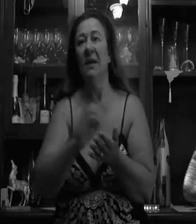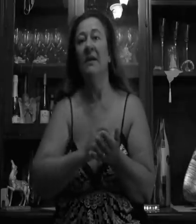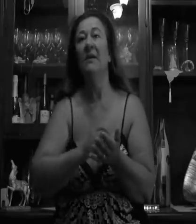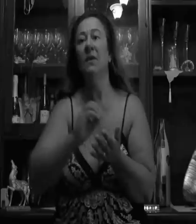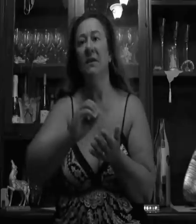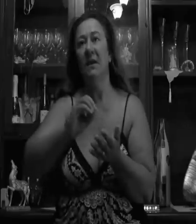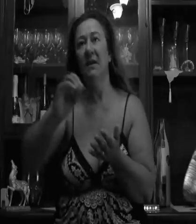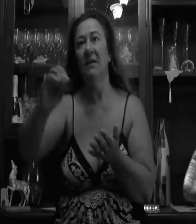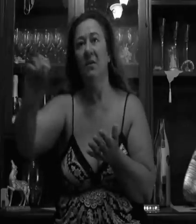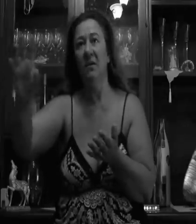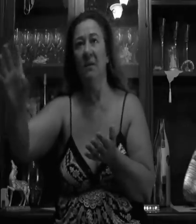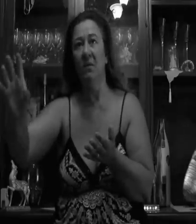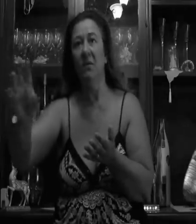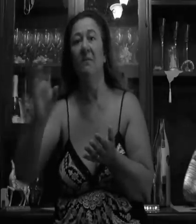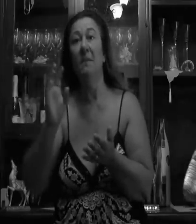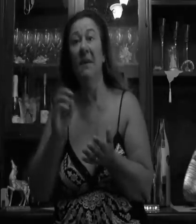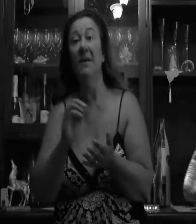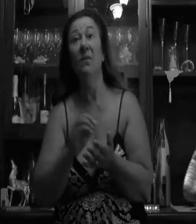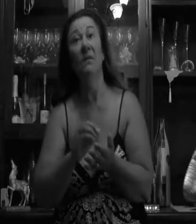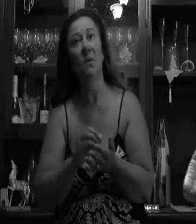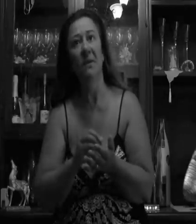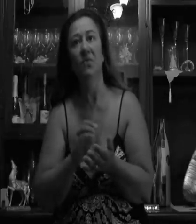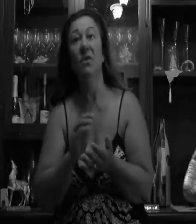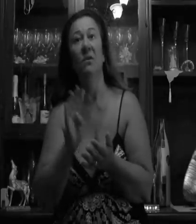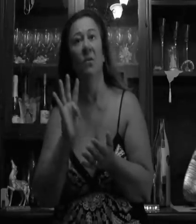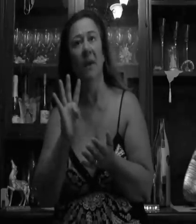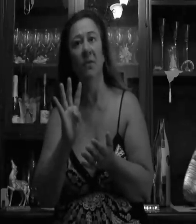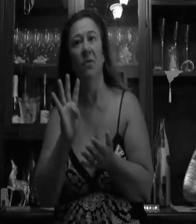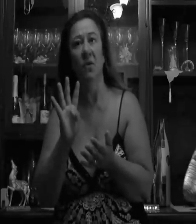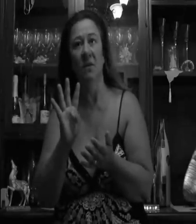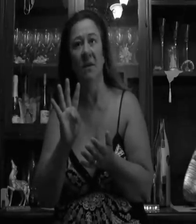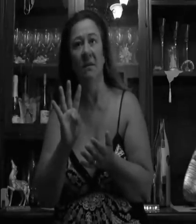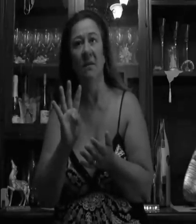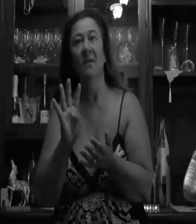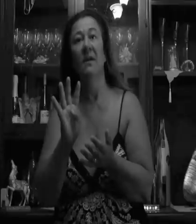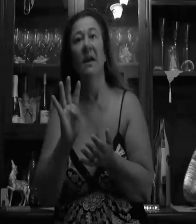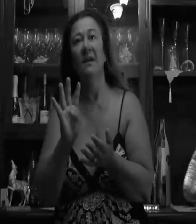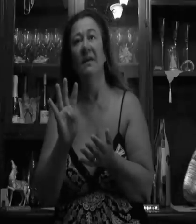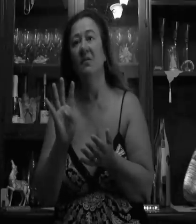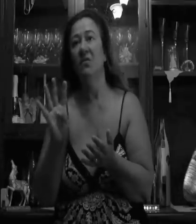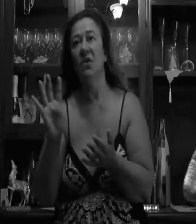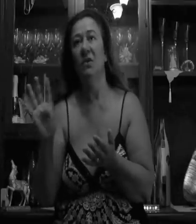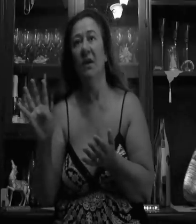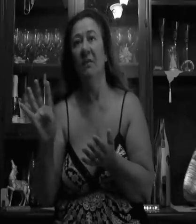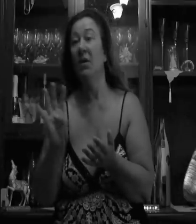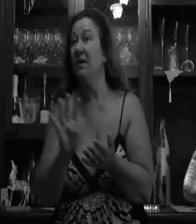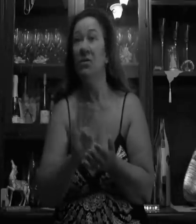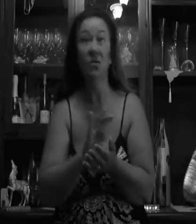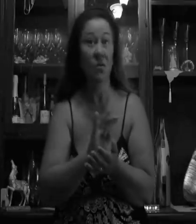Mela, il quartiere delle donne con le parrucche. Perché in quel momento c'erano quattro donne che stavano facendo la pelle, che adesso non